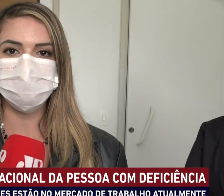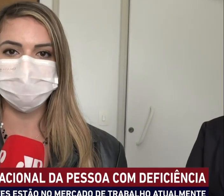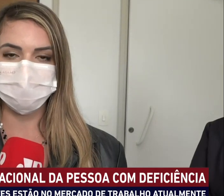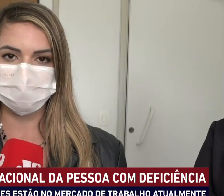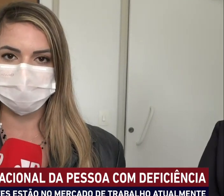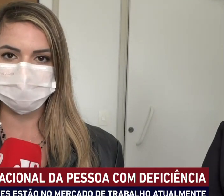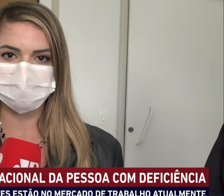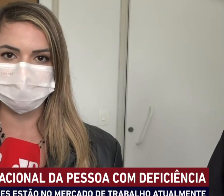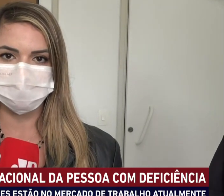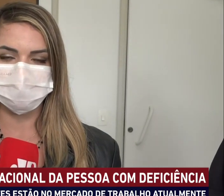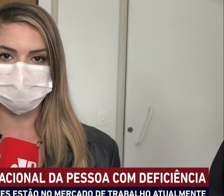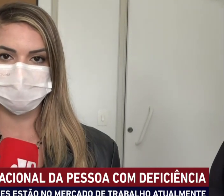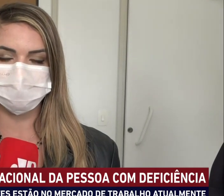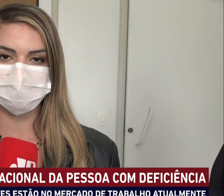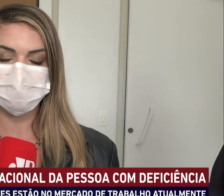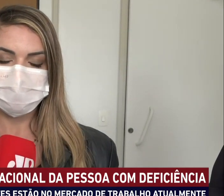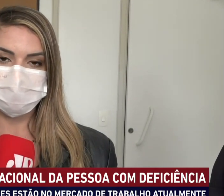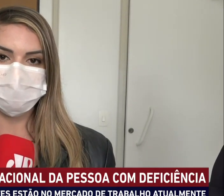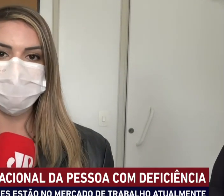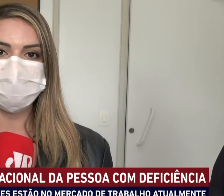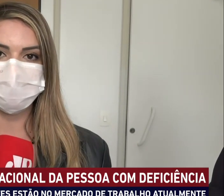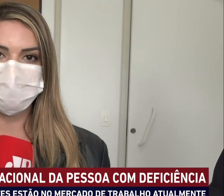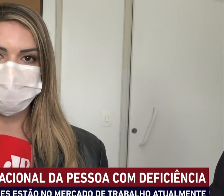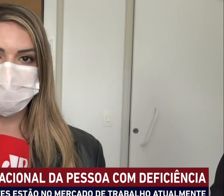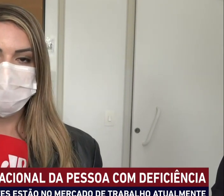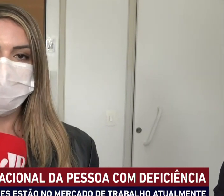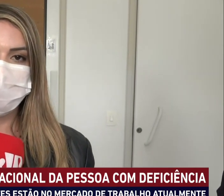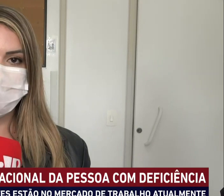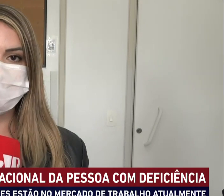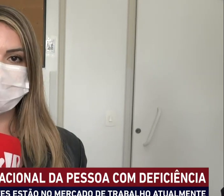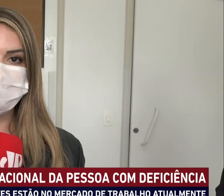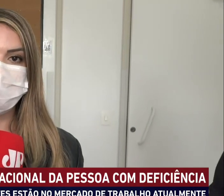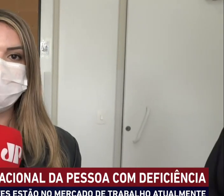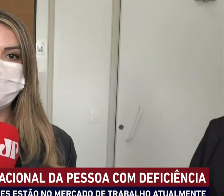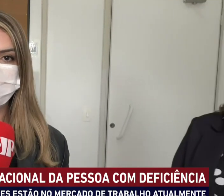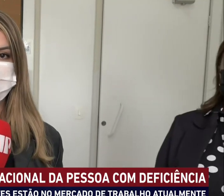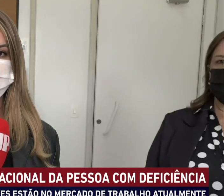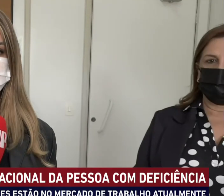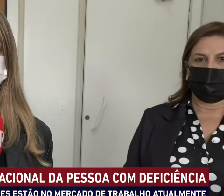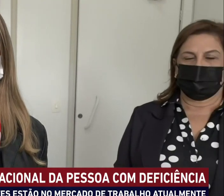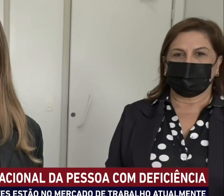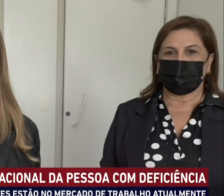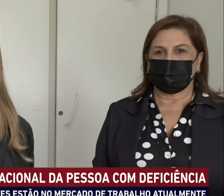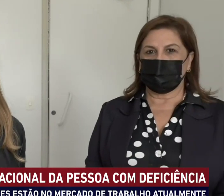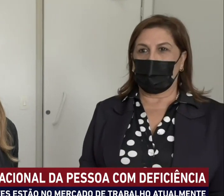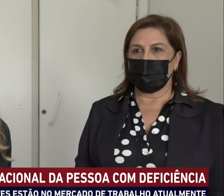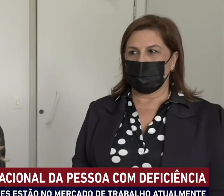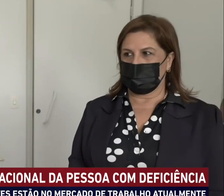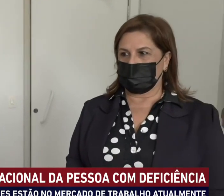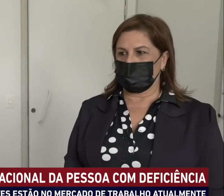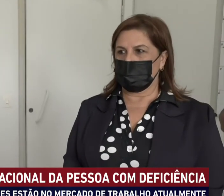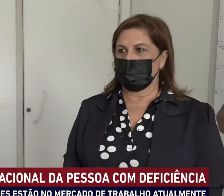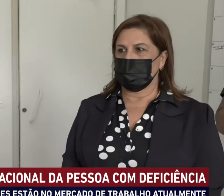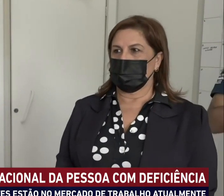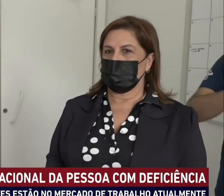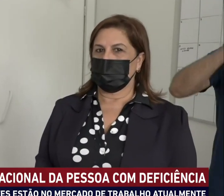são muitas dificuldades ainda que essas pessoas enfrentam. E para a gente entender um pouquinho como fazer isso, como incluir essas pessoas, é que eu estou aqui com a Silvia